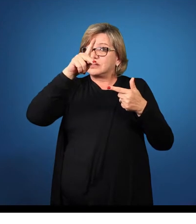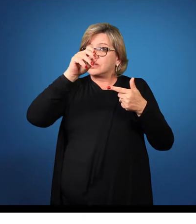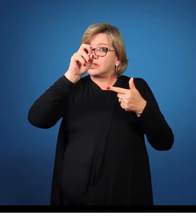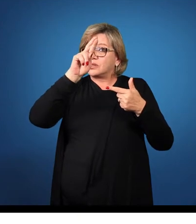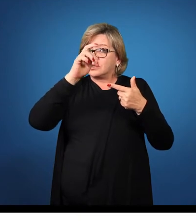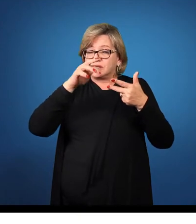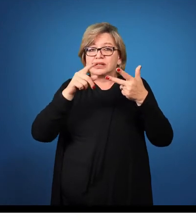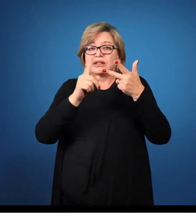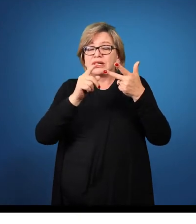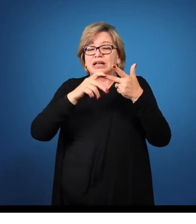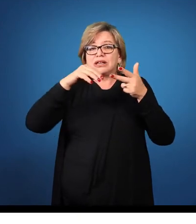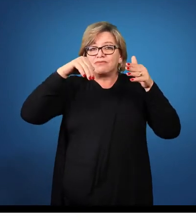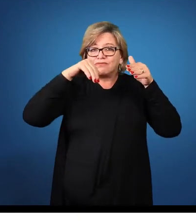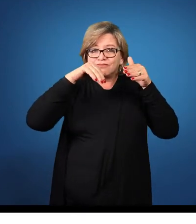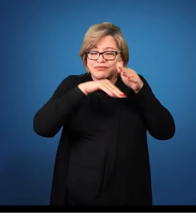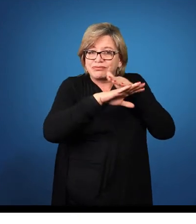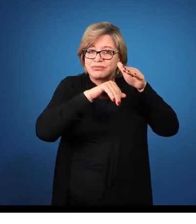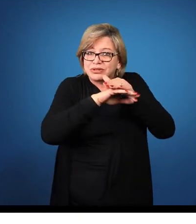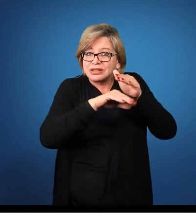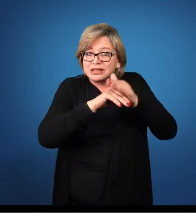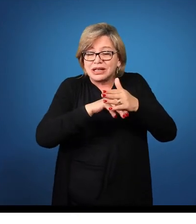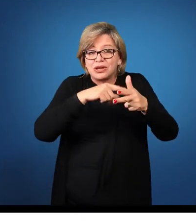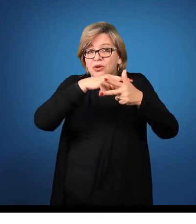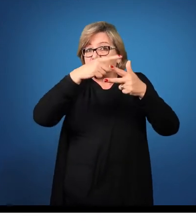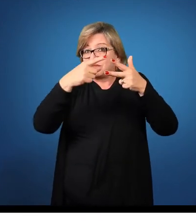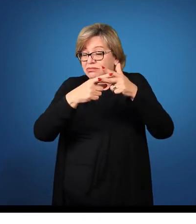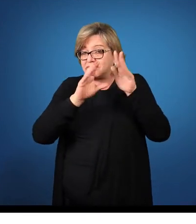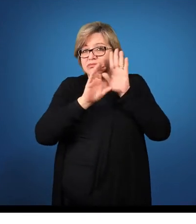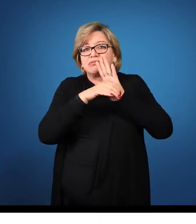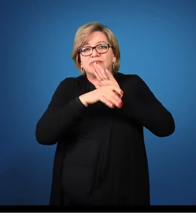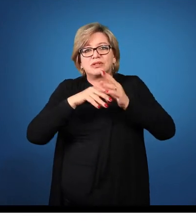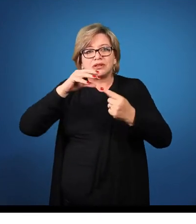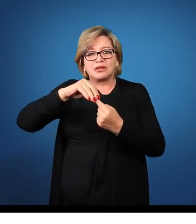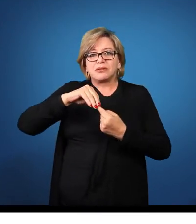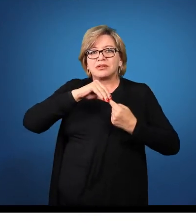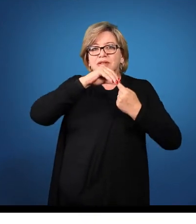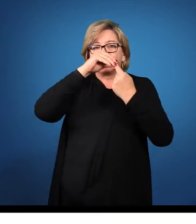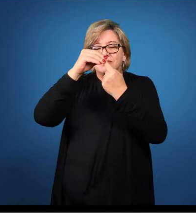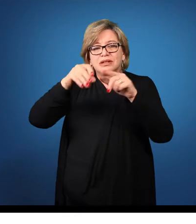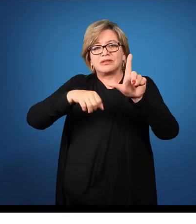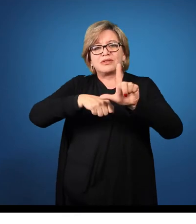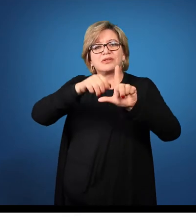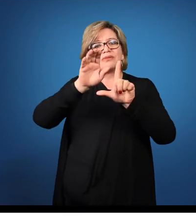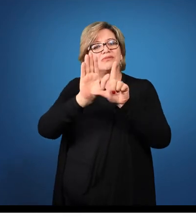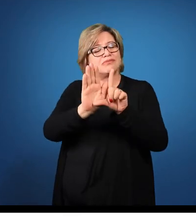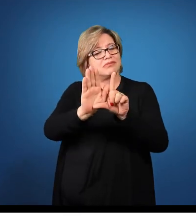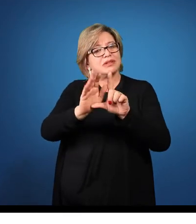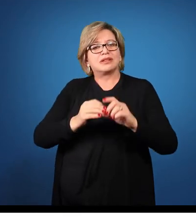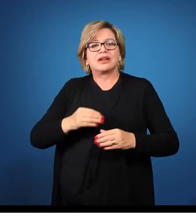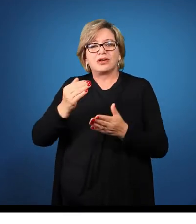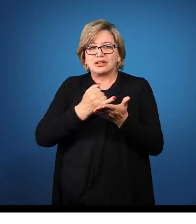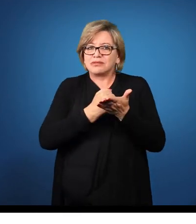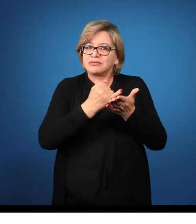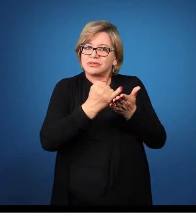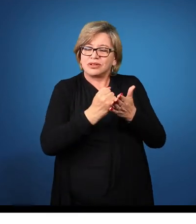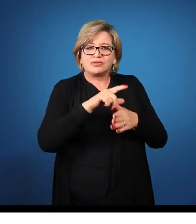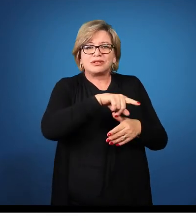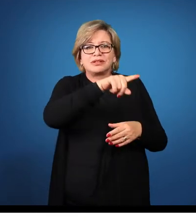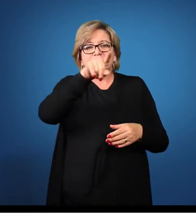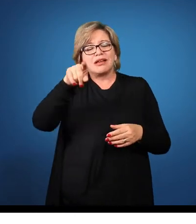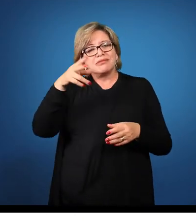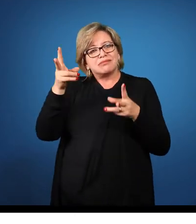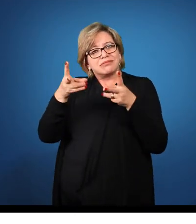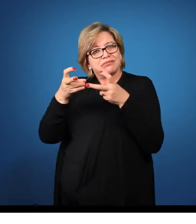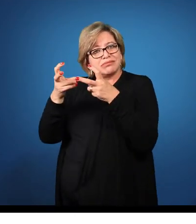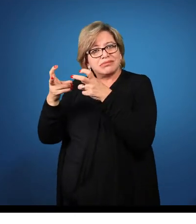principais da logística. Então, como vocês puderam ver nesta breve introdução, a logística é tão importante para o